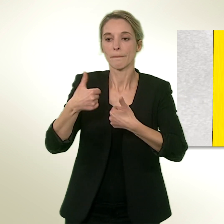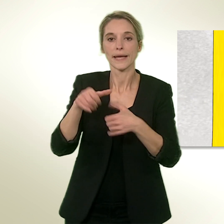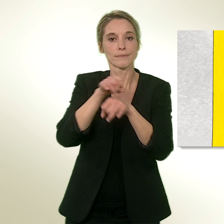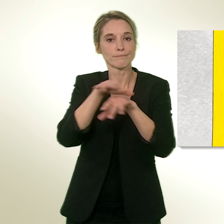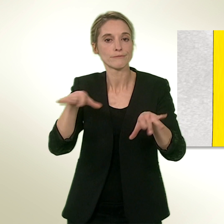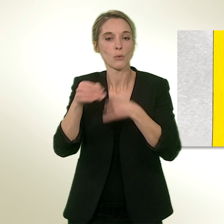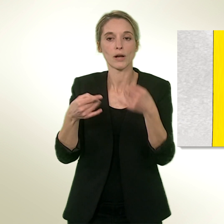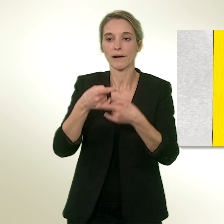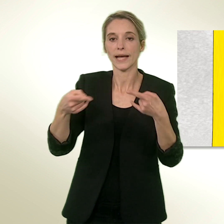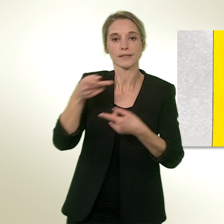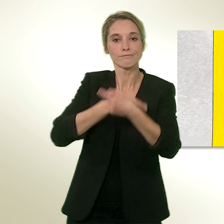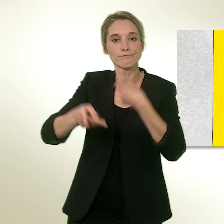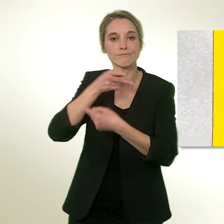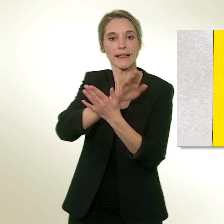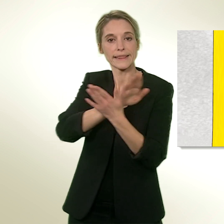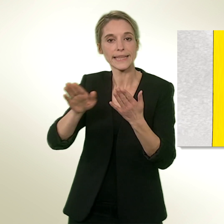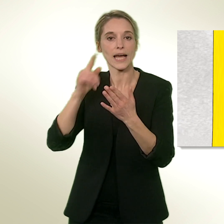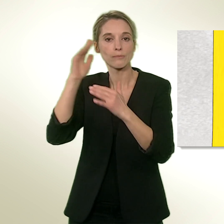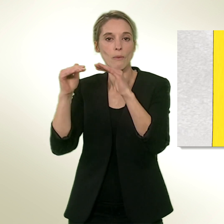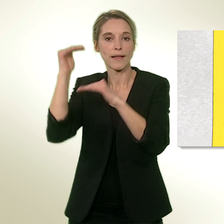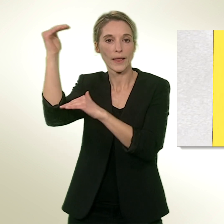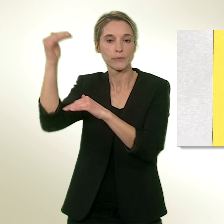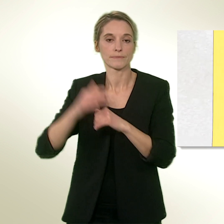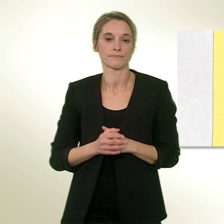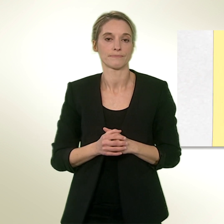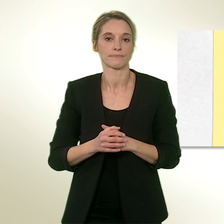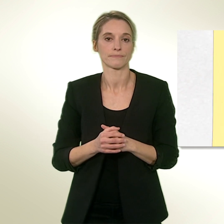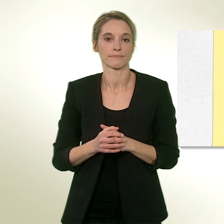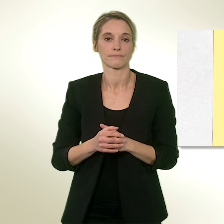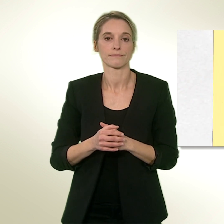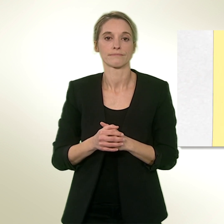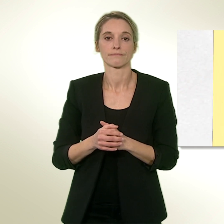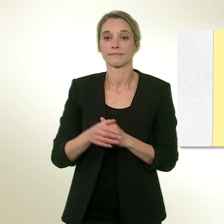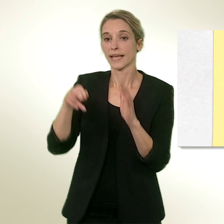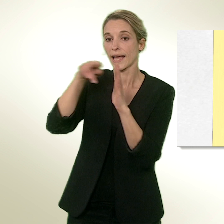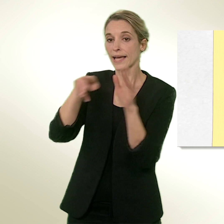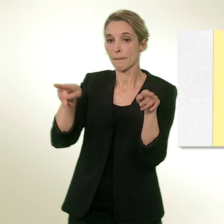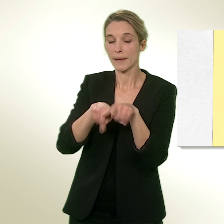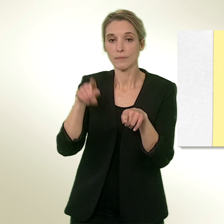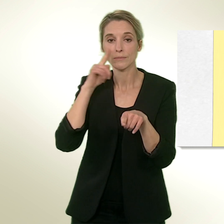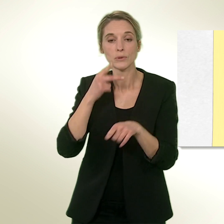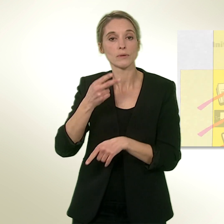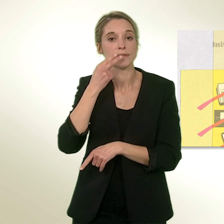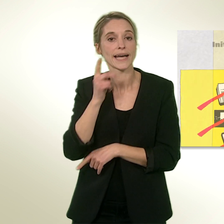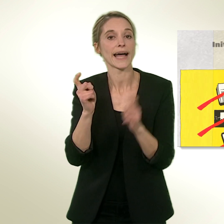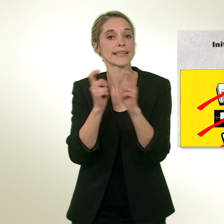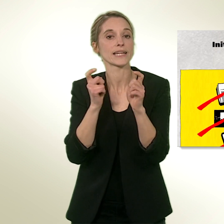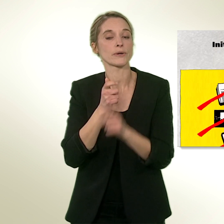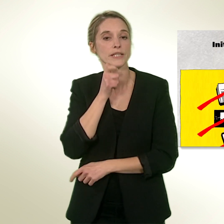adressés ou remis directement à des adultes. Les mêmes règles s'appliqueraient aux cigarettes électroniques. Le Conseil fédéral et le